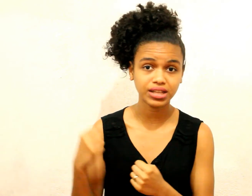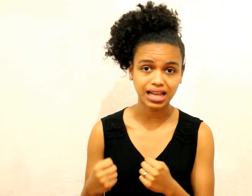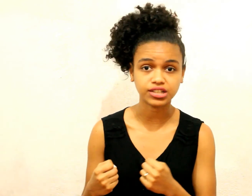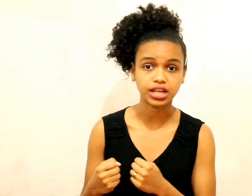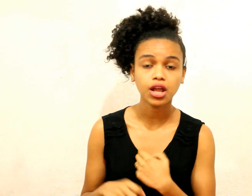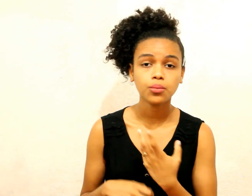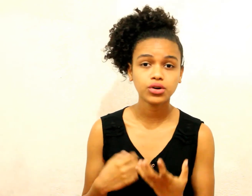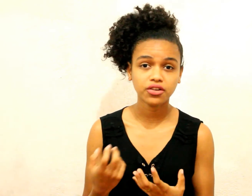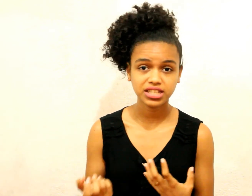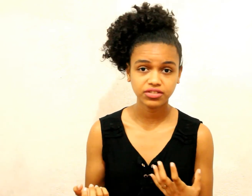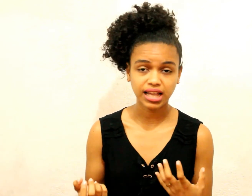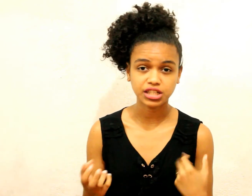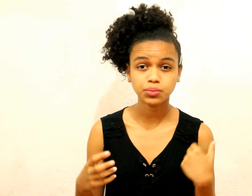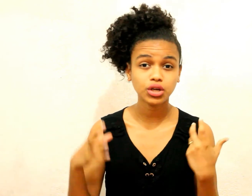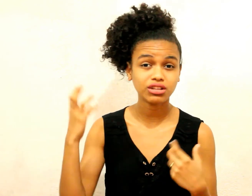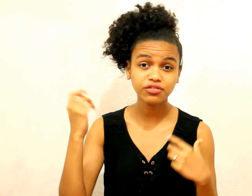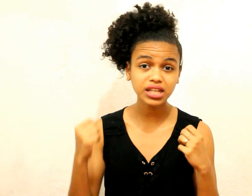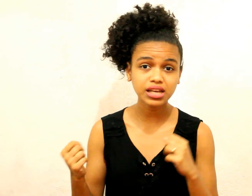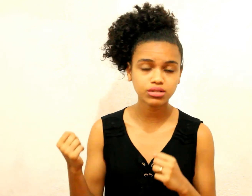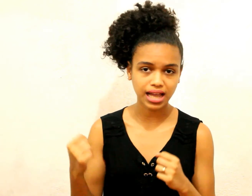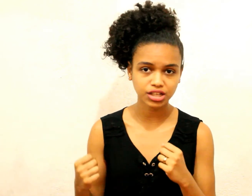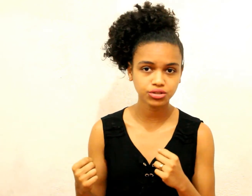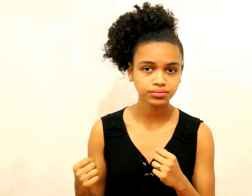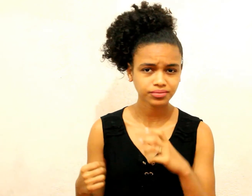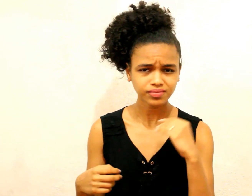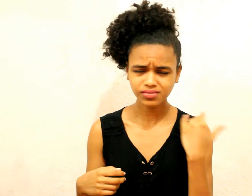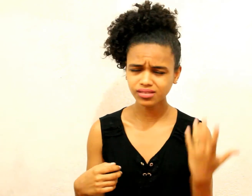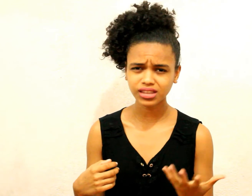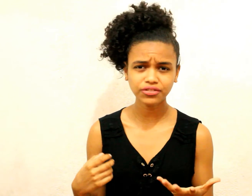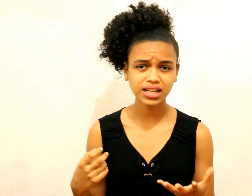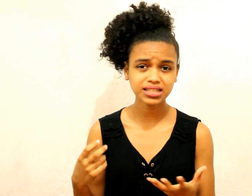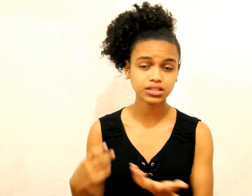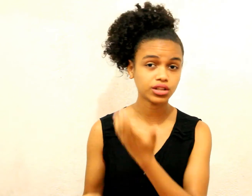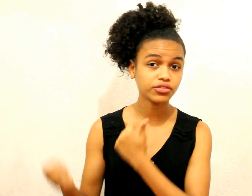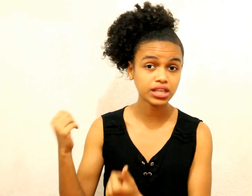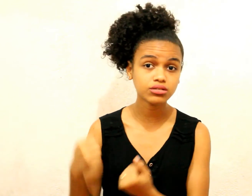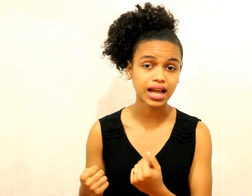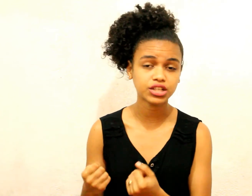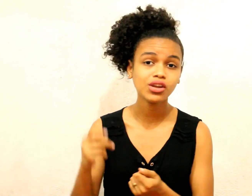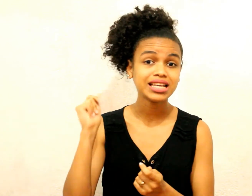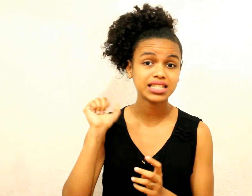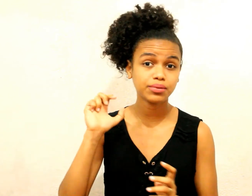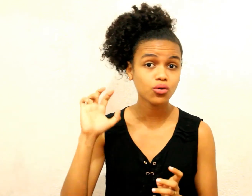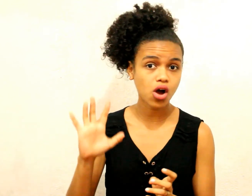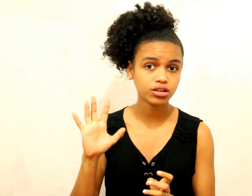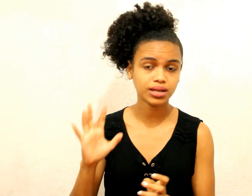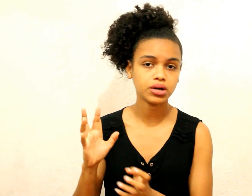fitagem Por que eu fazia a fitagem? Porque eu definia os cachos Na finalização Eu definia os cachos E sempre com óleo na mão